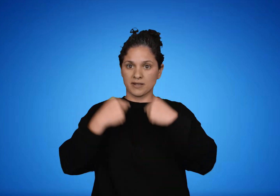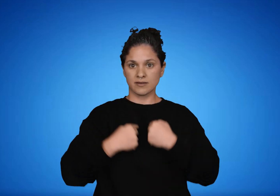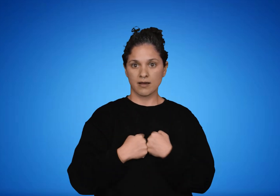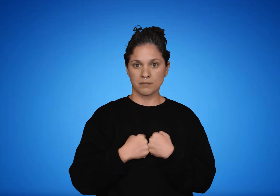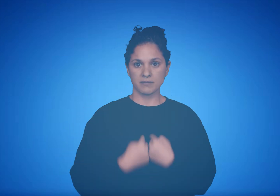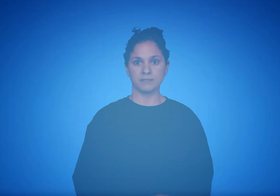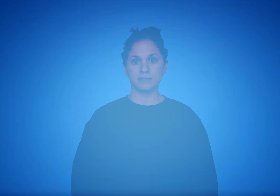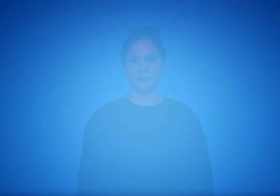fin.